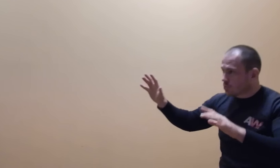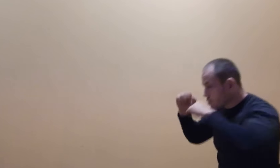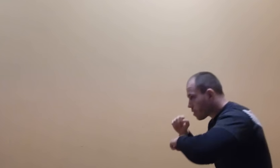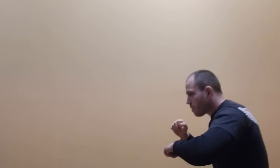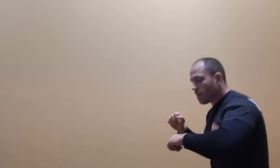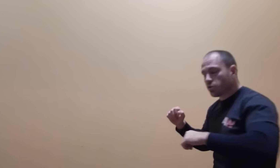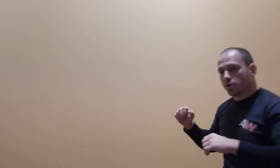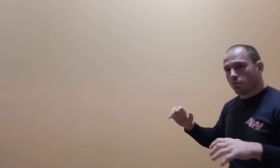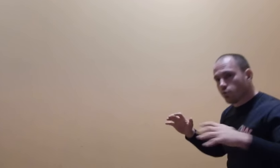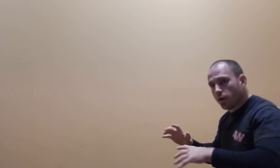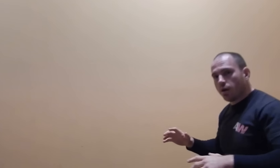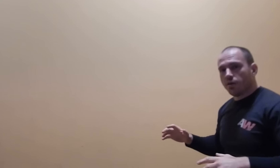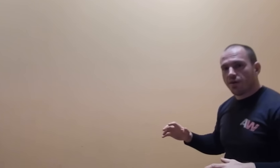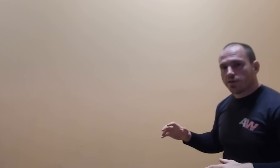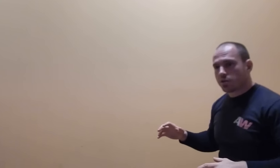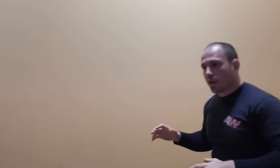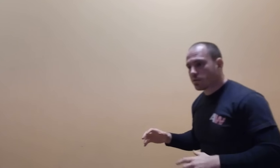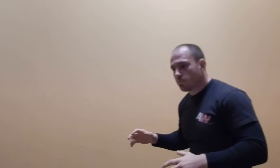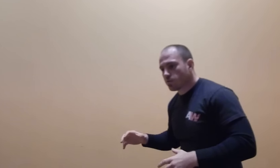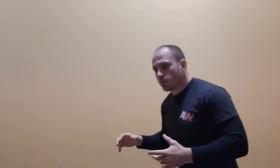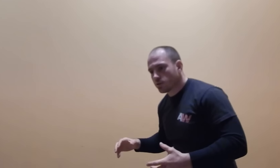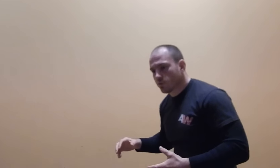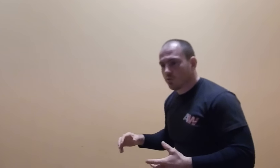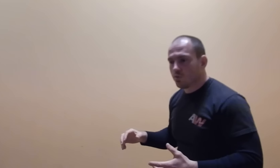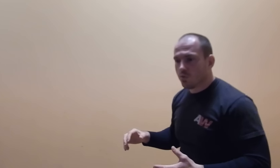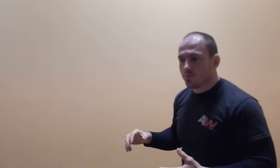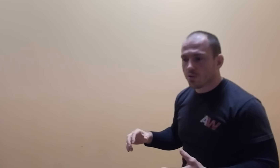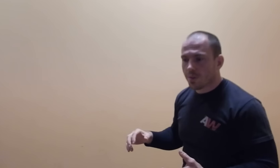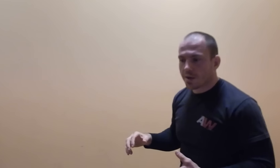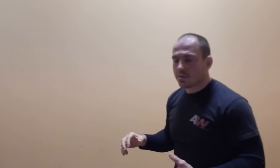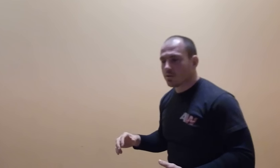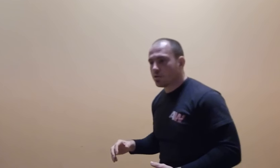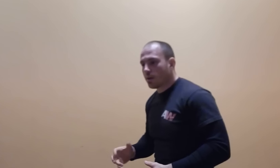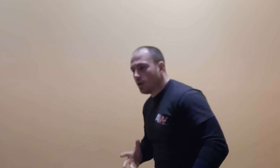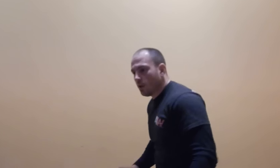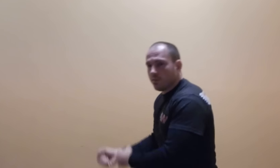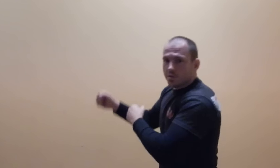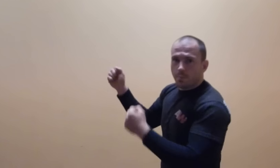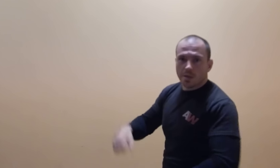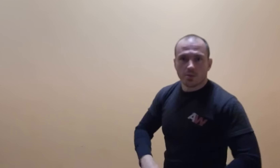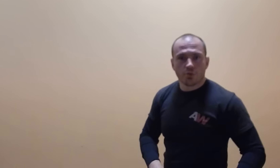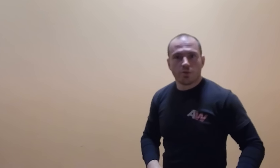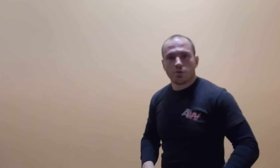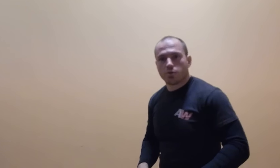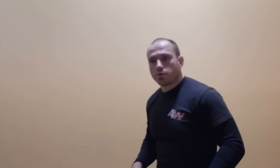do przodu, żebym w razie czego mógł wejść, tak, zrobić swoją ulubioną akcję, czy tam wejść w pas i rzucić, czy